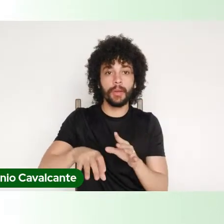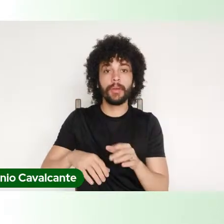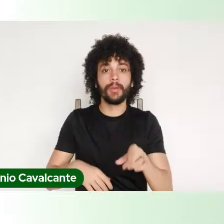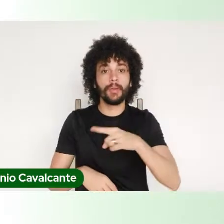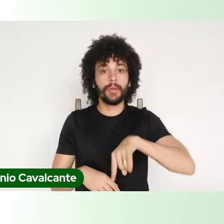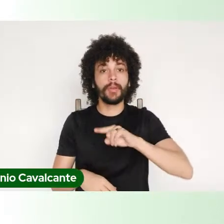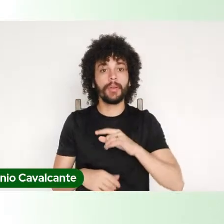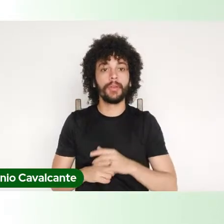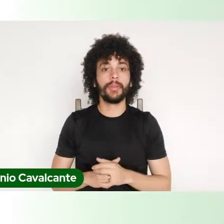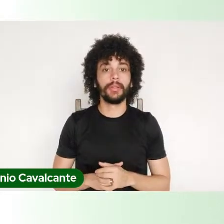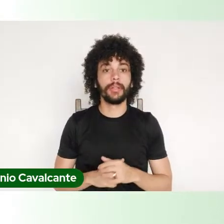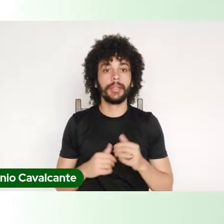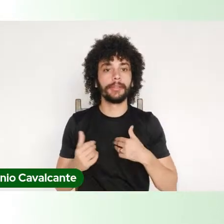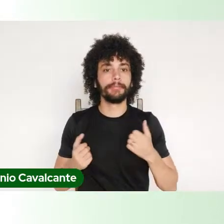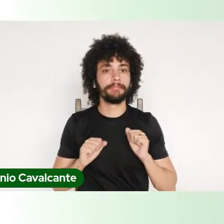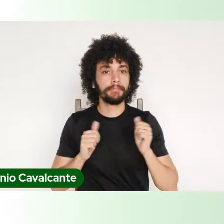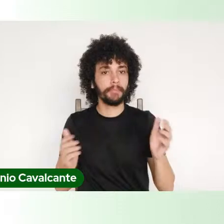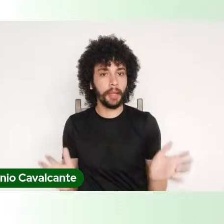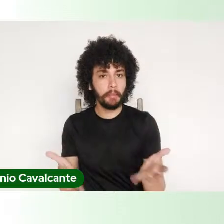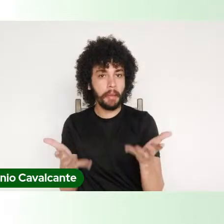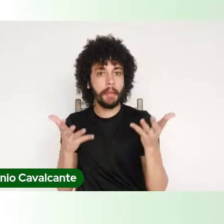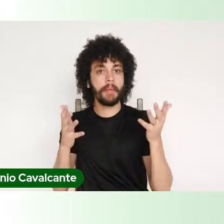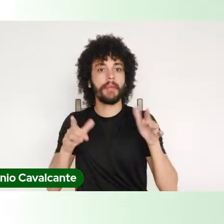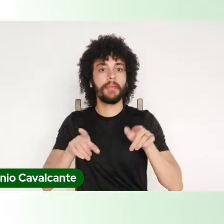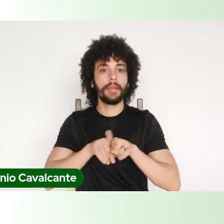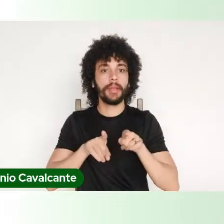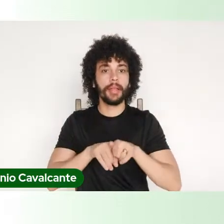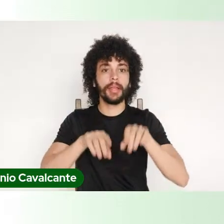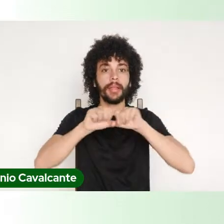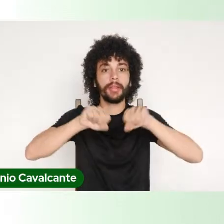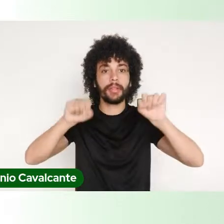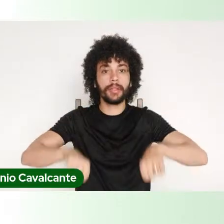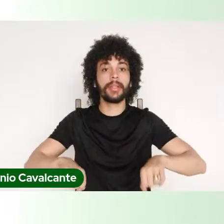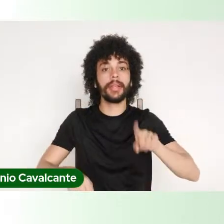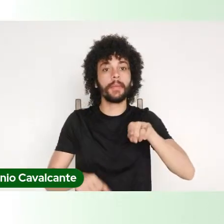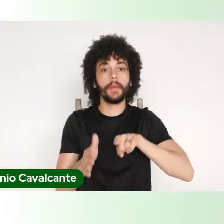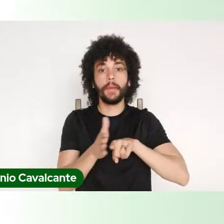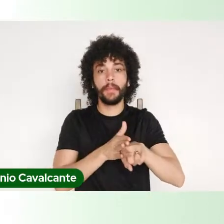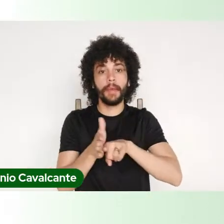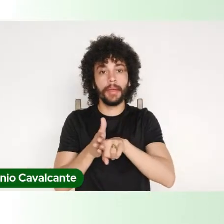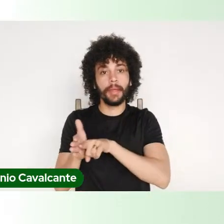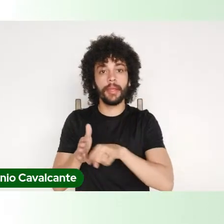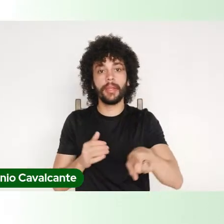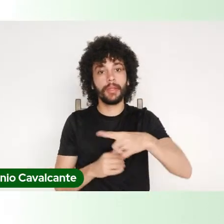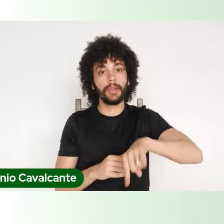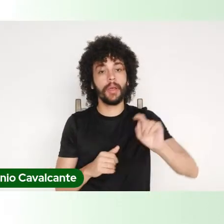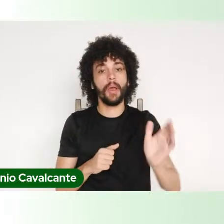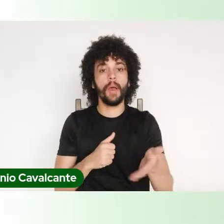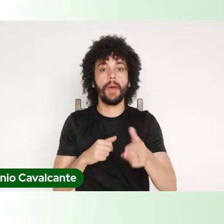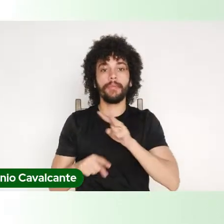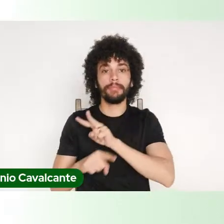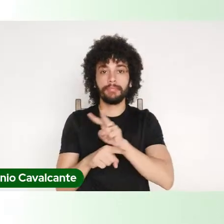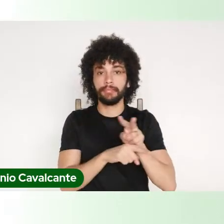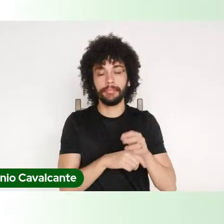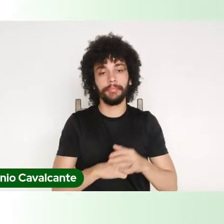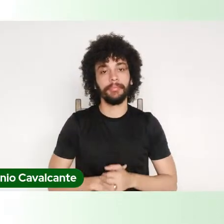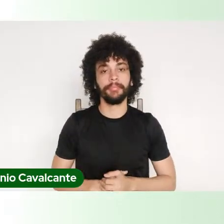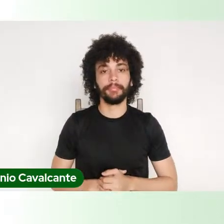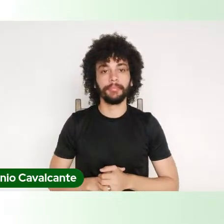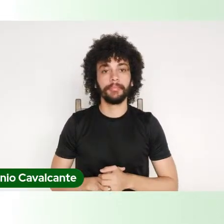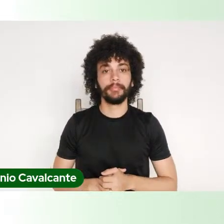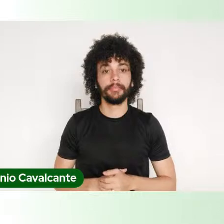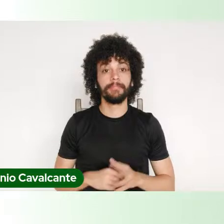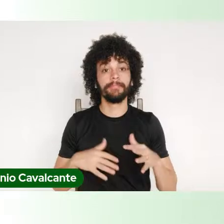gente propaga, vêm desse sistema de pesquisa que nós professamos. Então, esse mundo